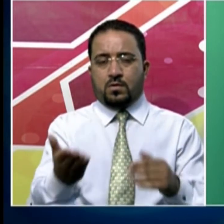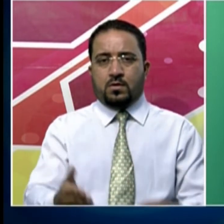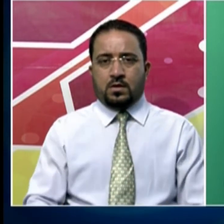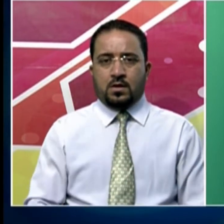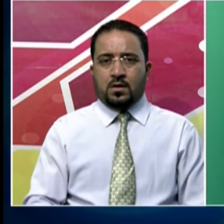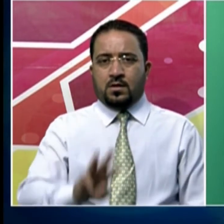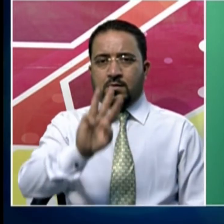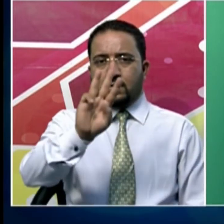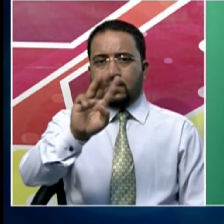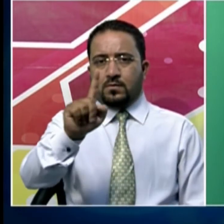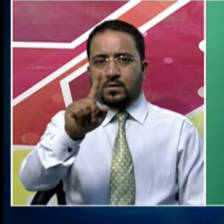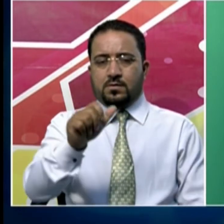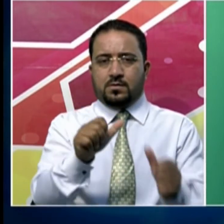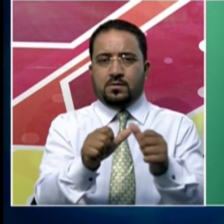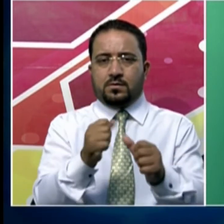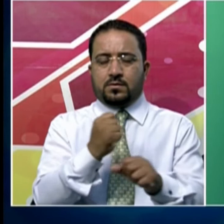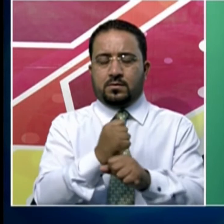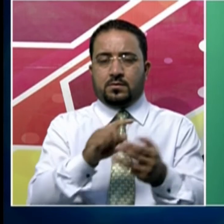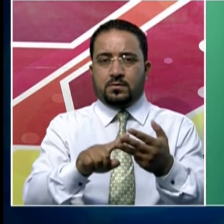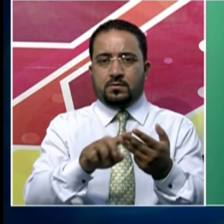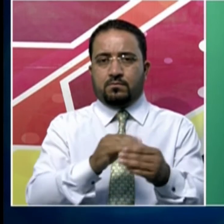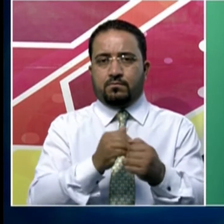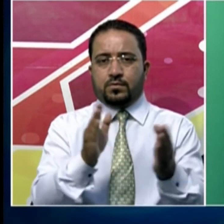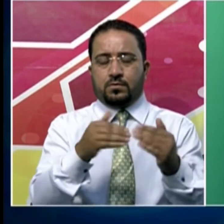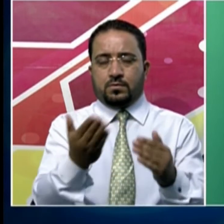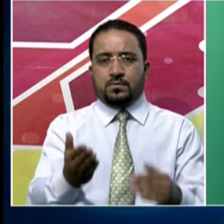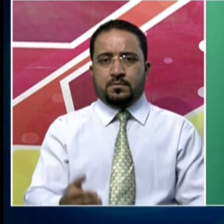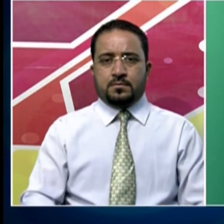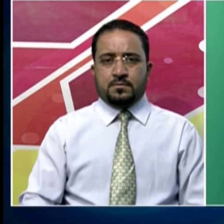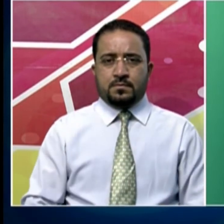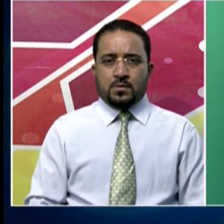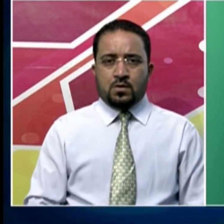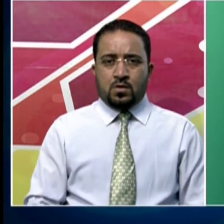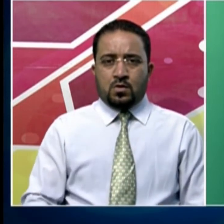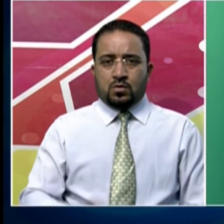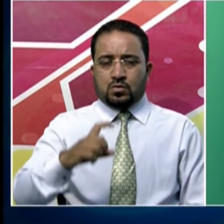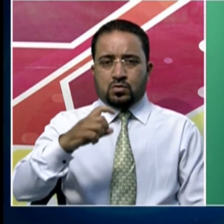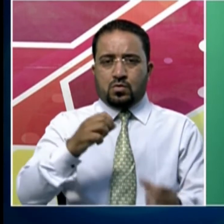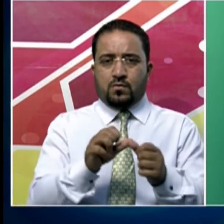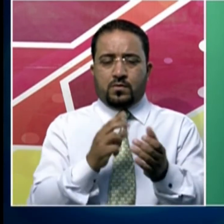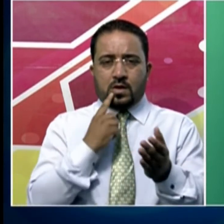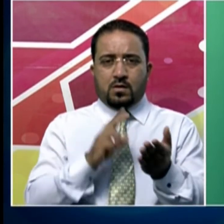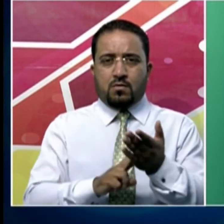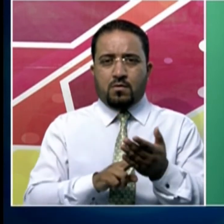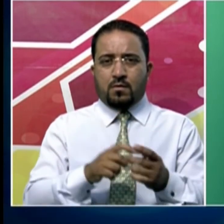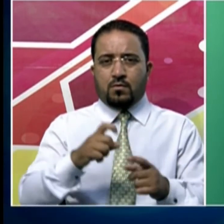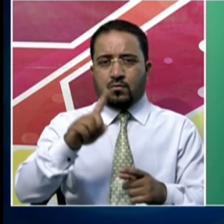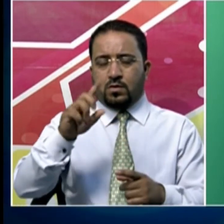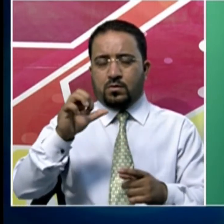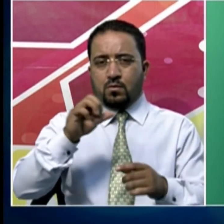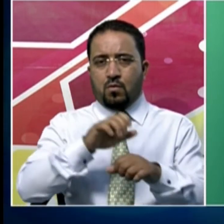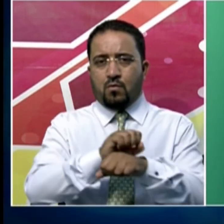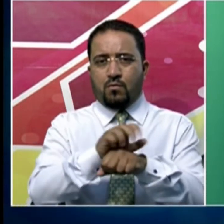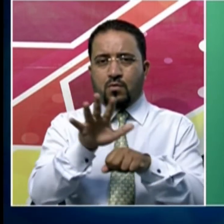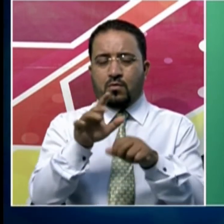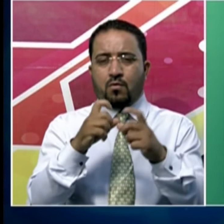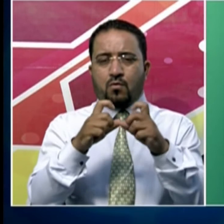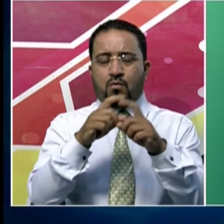اکتیس اگست تک جاری رہے گا کوویڈ انیس کی خراب صورتحال کے پیش نظر